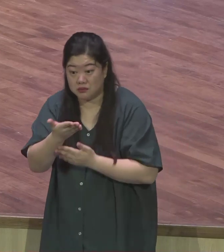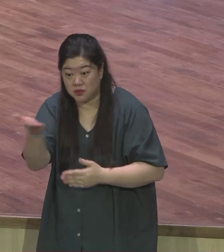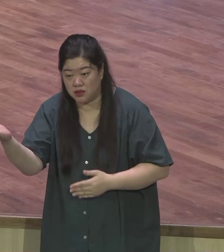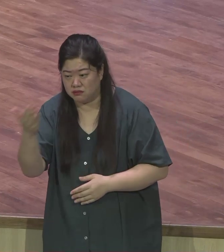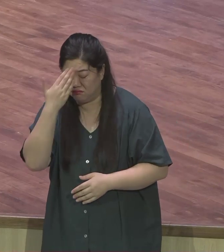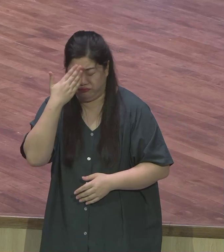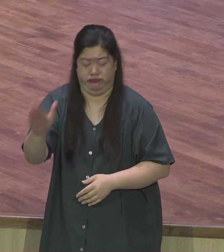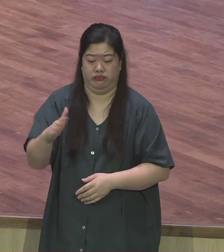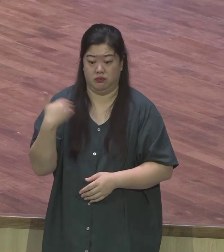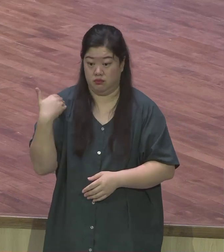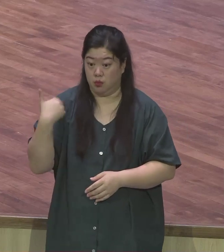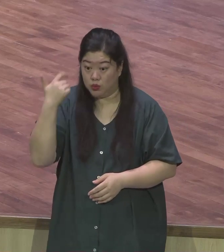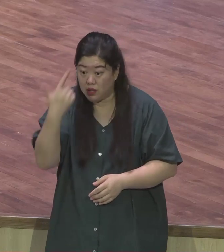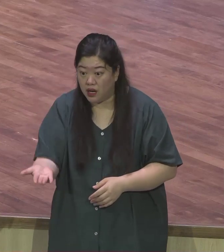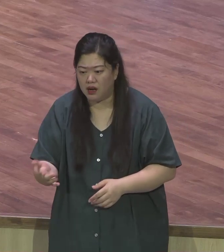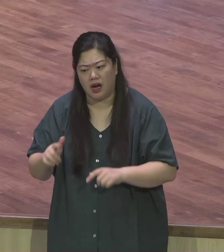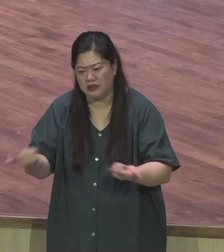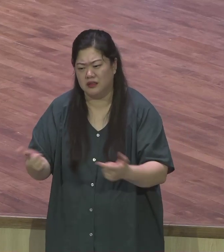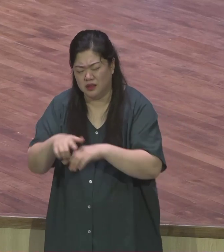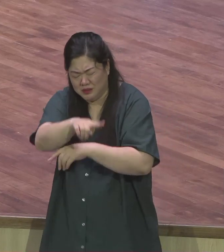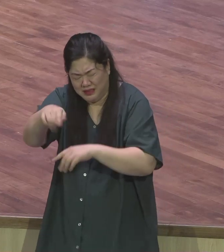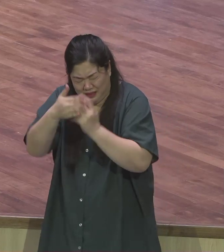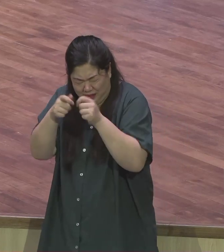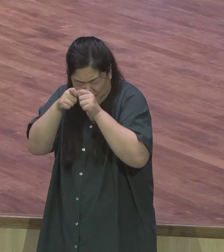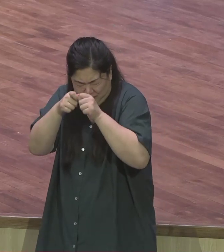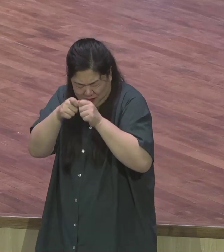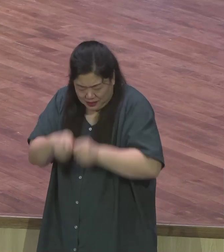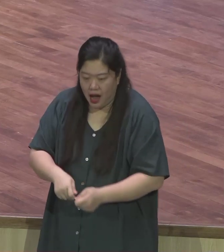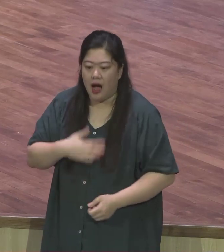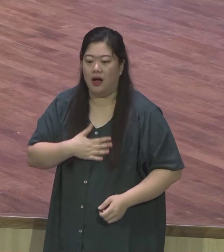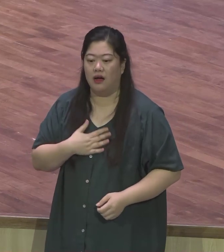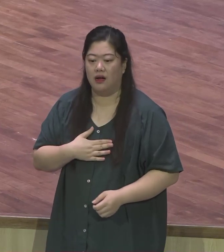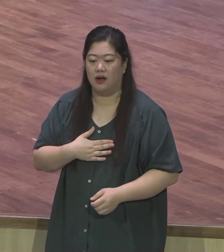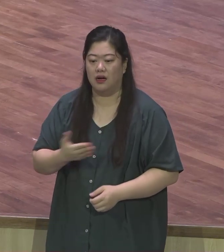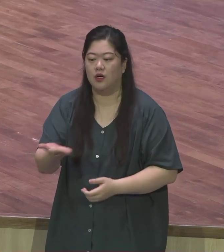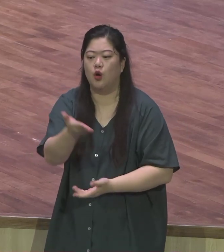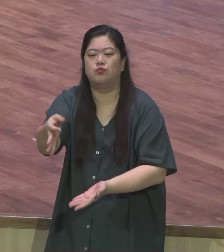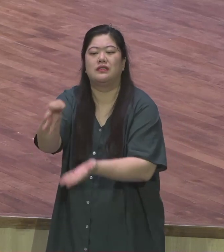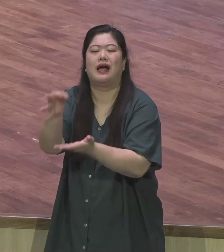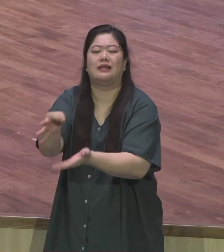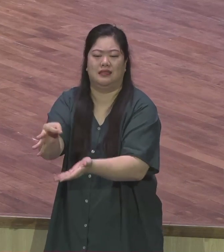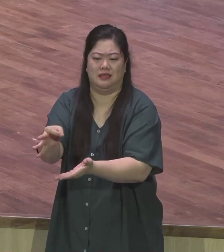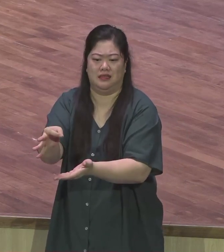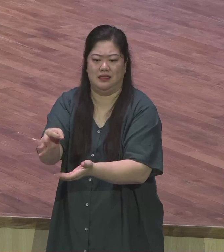나의 가치가 진짜 나의 가치요 여러분들이 바로 예수짜리인 줄 믿습니다